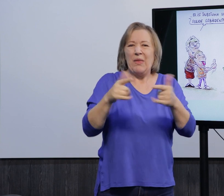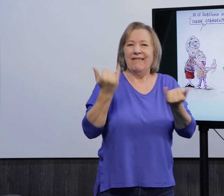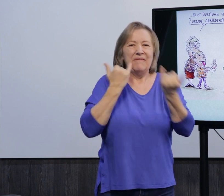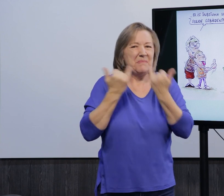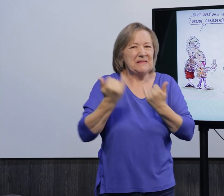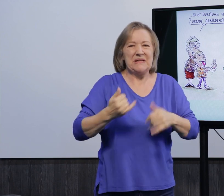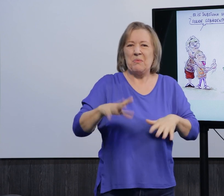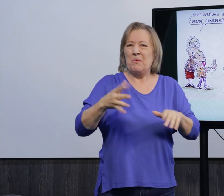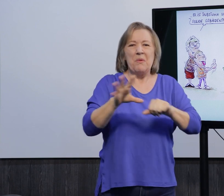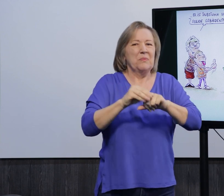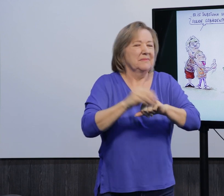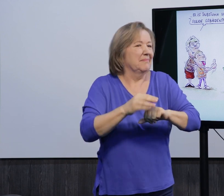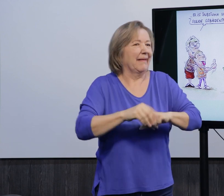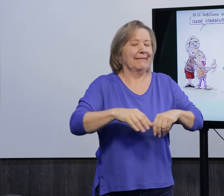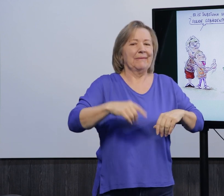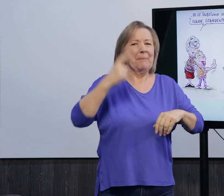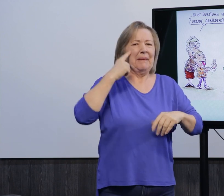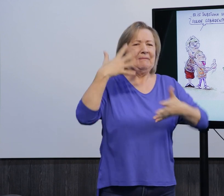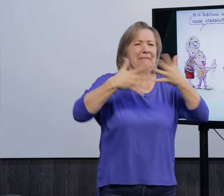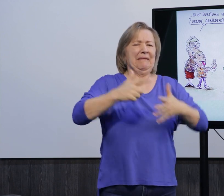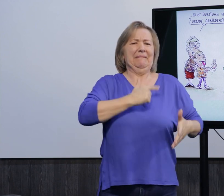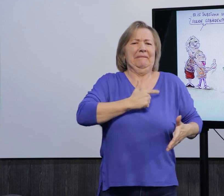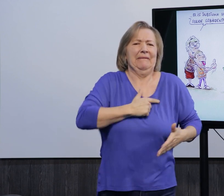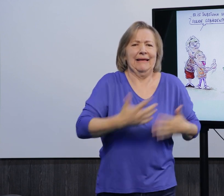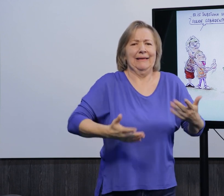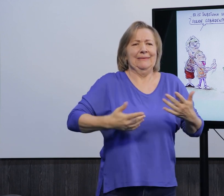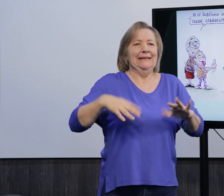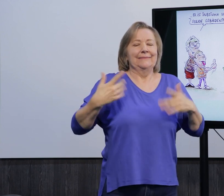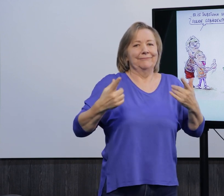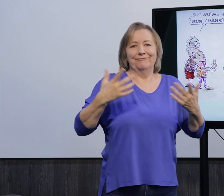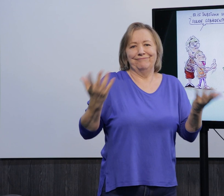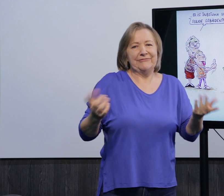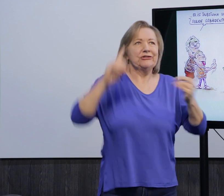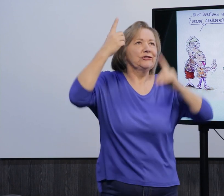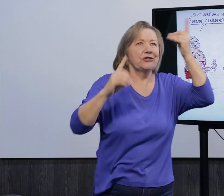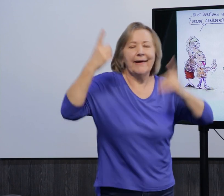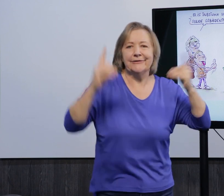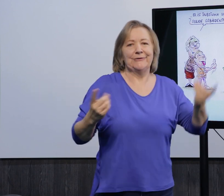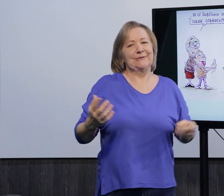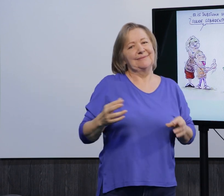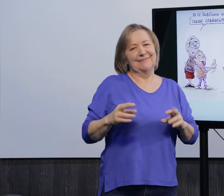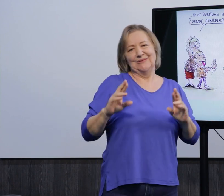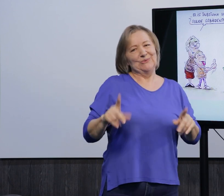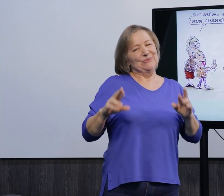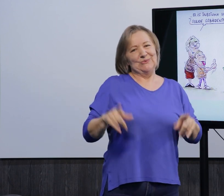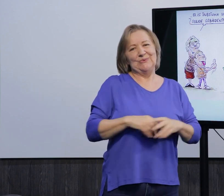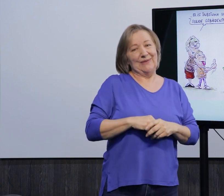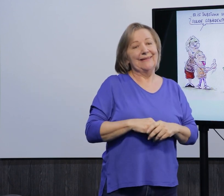ouvintes, né, porque muitas vezes a família não tem, informação, né, e acaba, né, confundindo aí os gestos com a